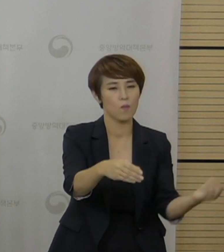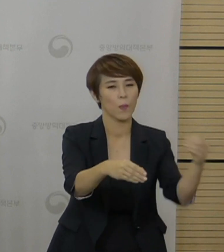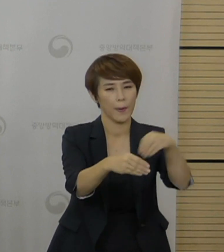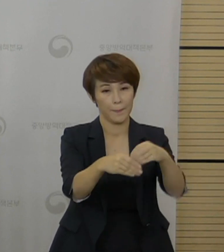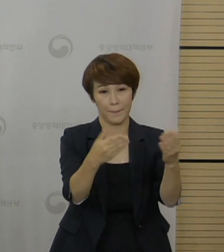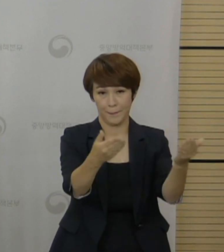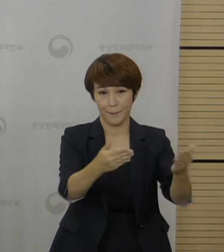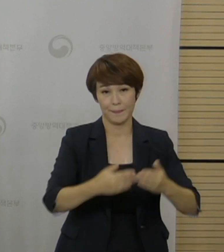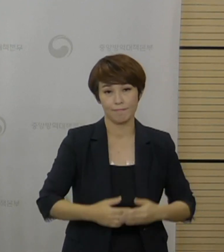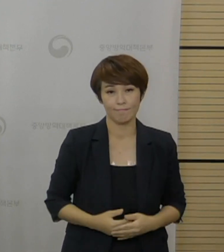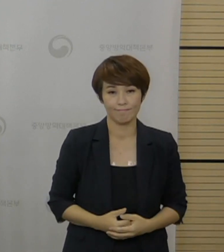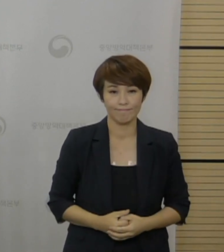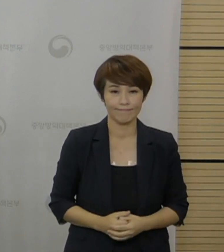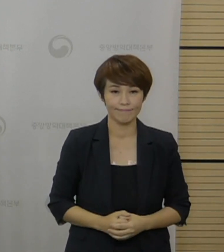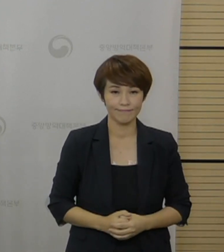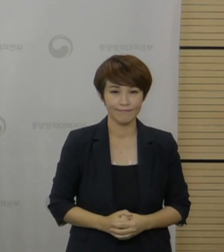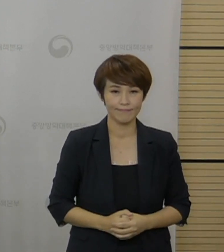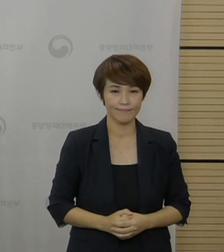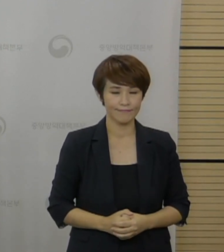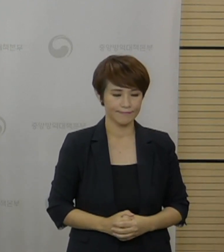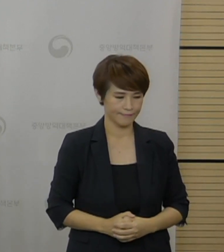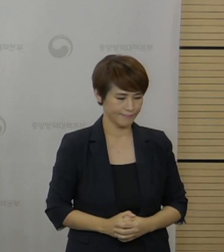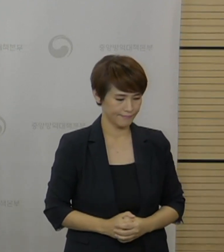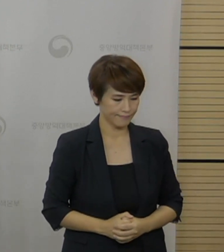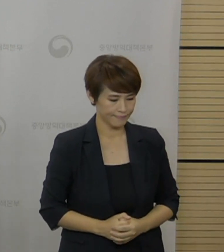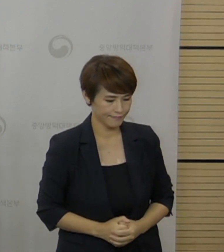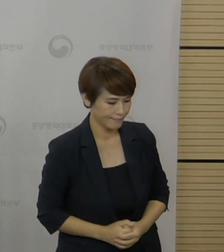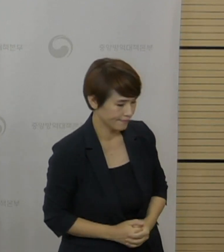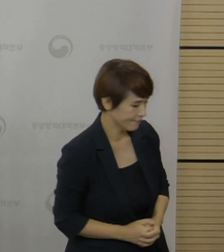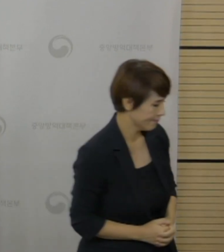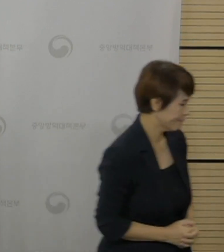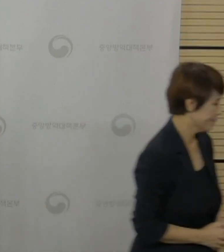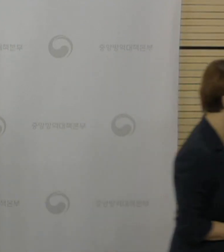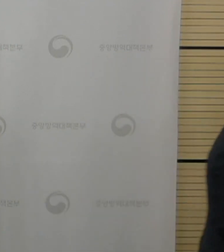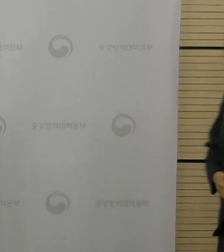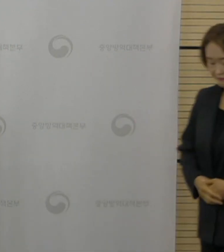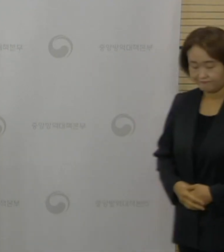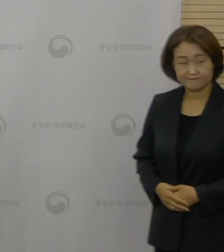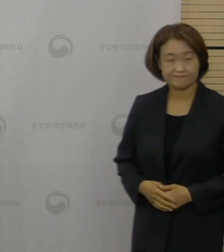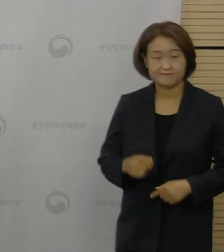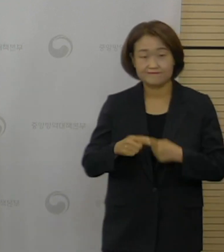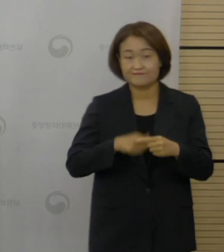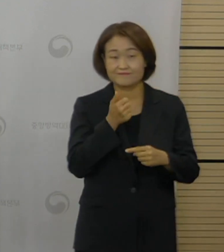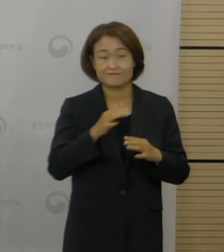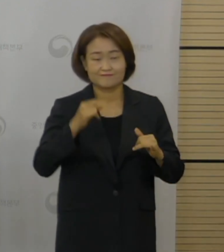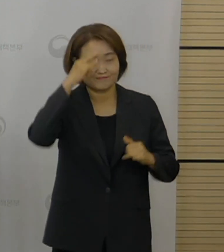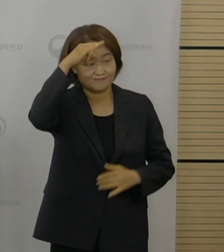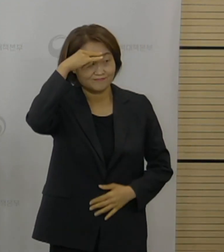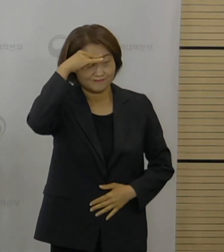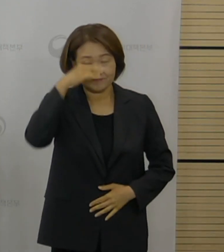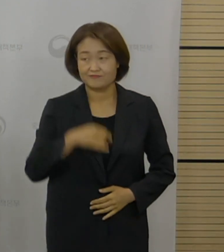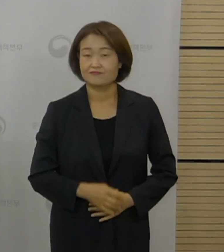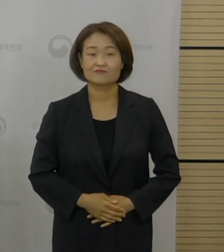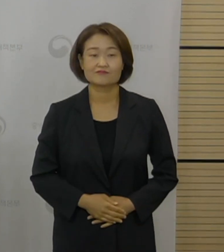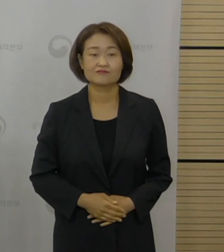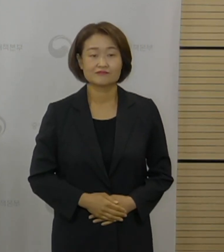지속적으로 협의를 할 계획입니다. 네. 관련돼서 질문이 있습니다.